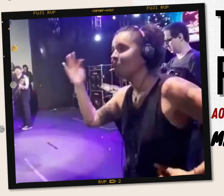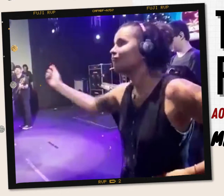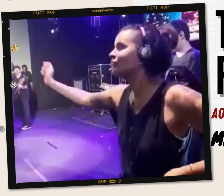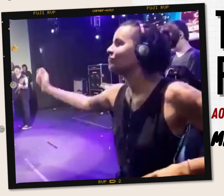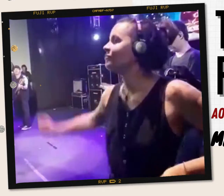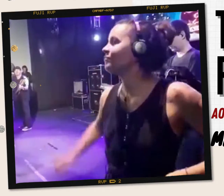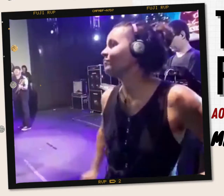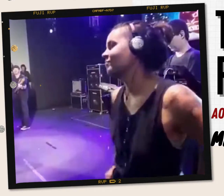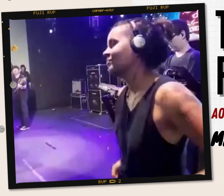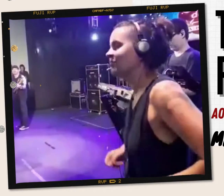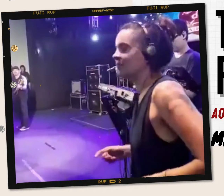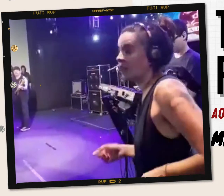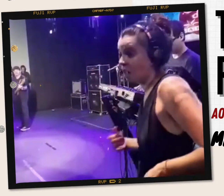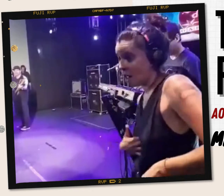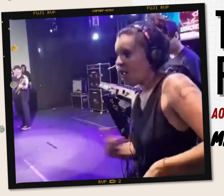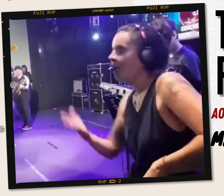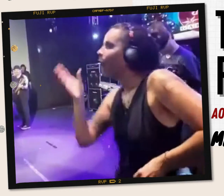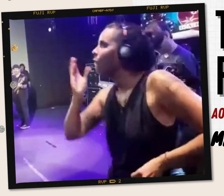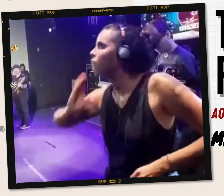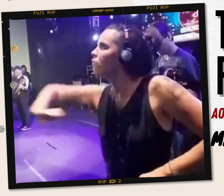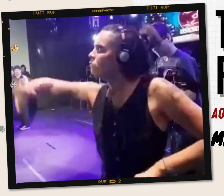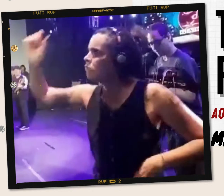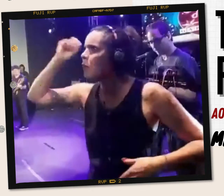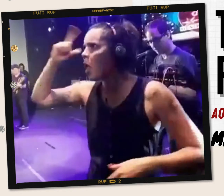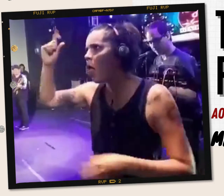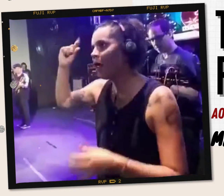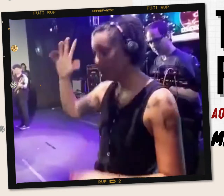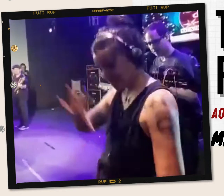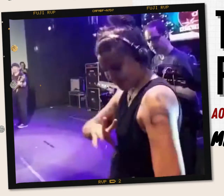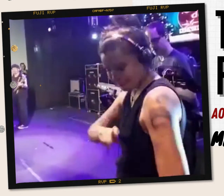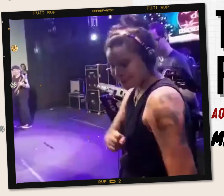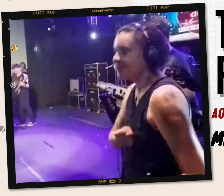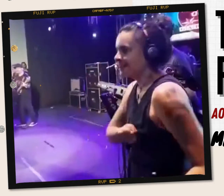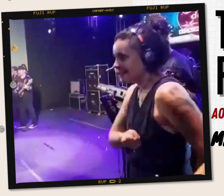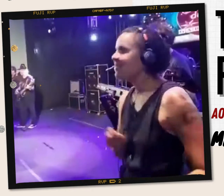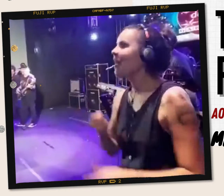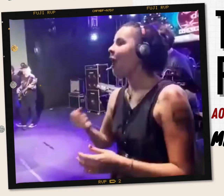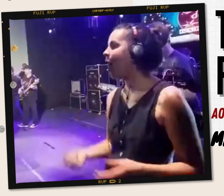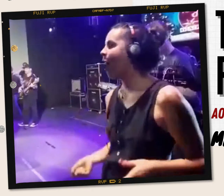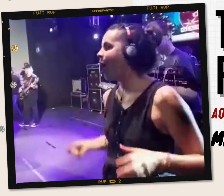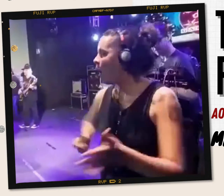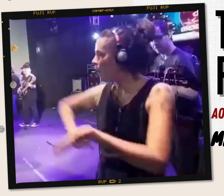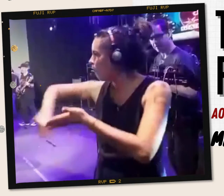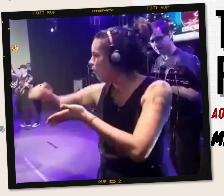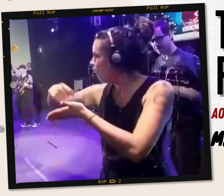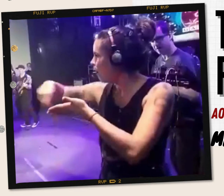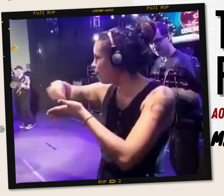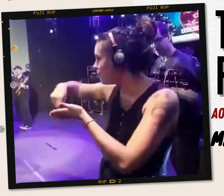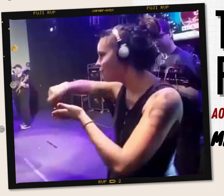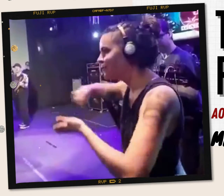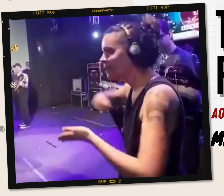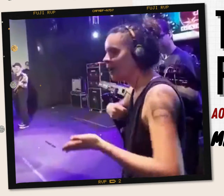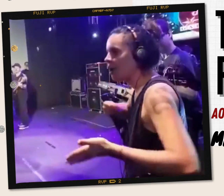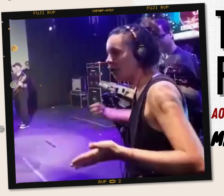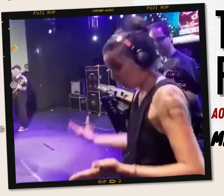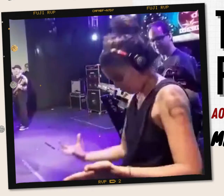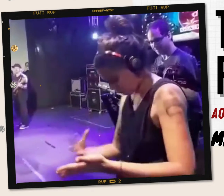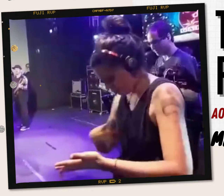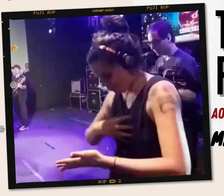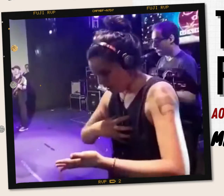Em meu coração Eu não me adianto Eu adianto Só assim se o seu amor não